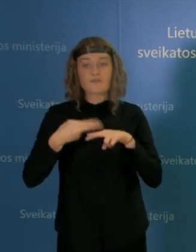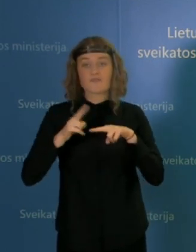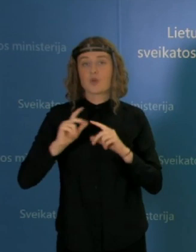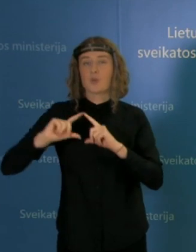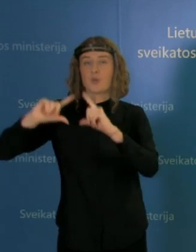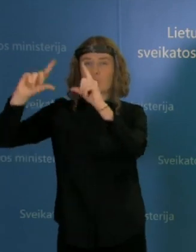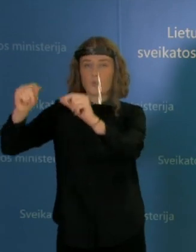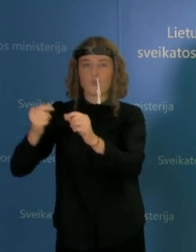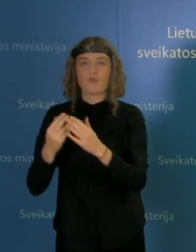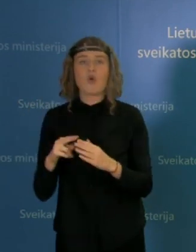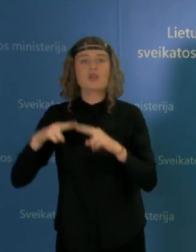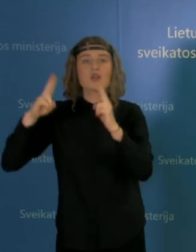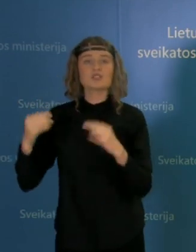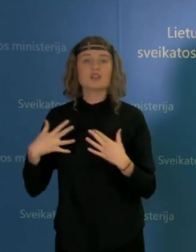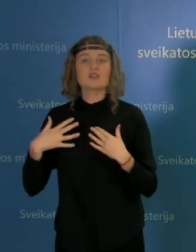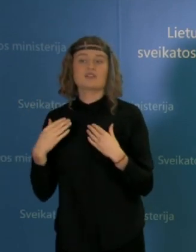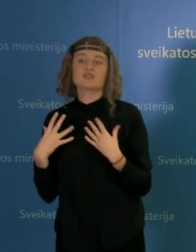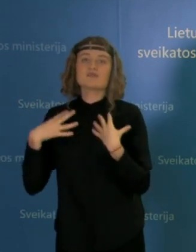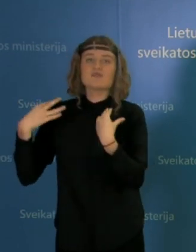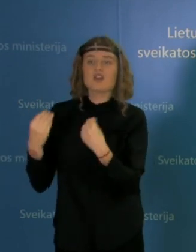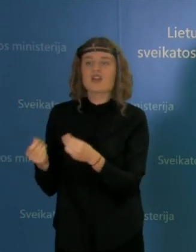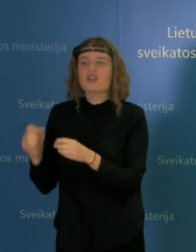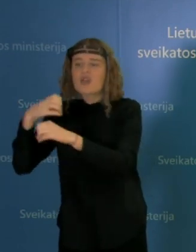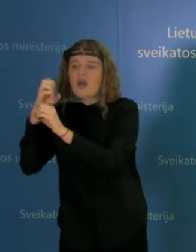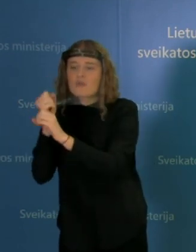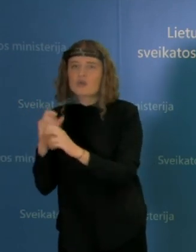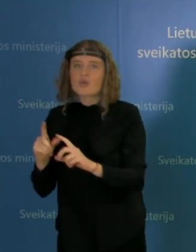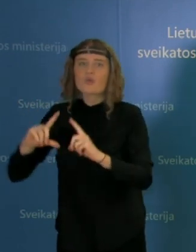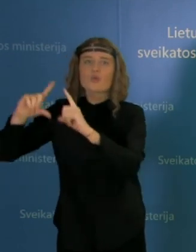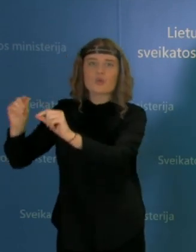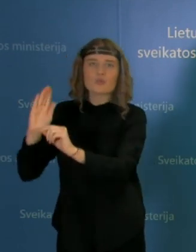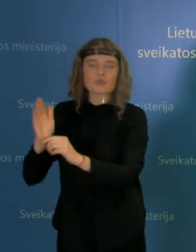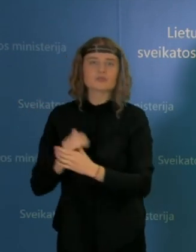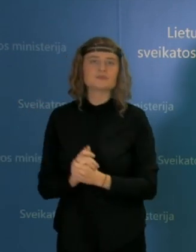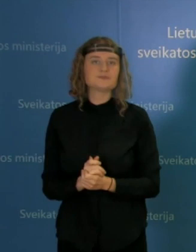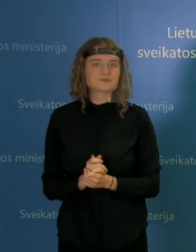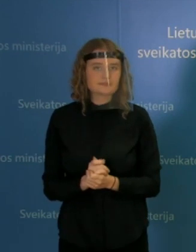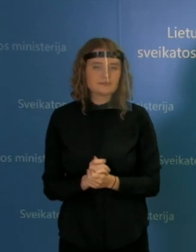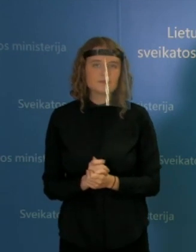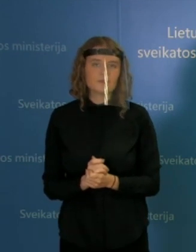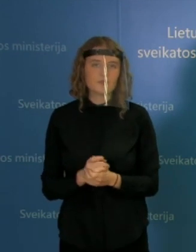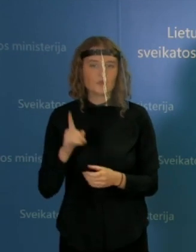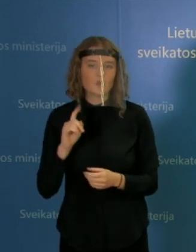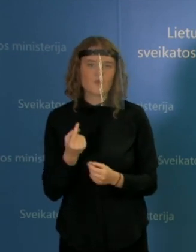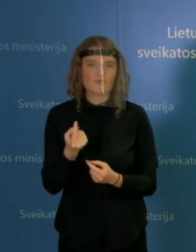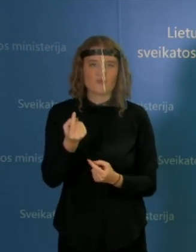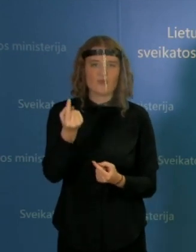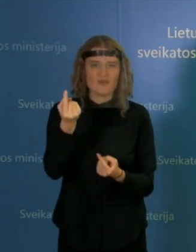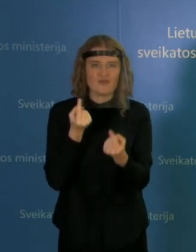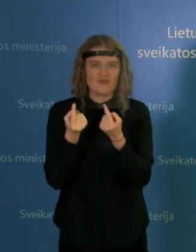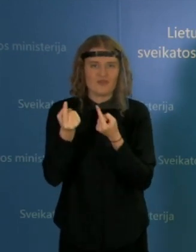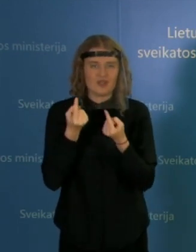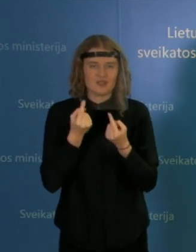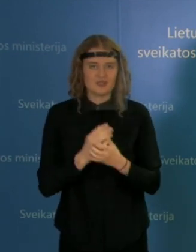Nacionalinę visuomenės veikatos priežiūros laboratoriją, kur vėliau lauksime jūsų, tai prašysiu po vieną klausimą. Prašom,